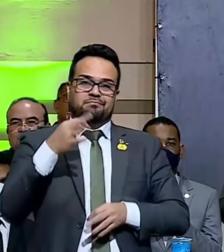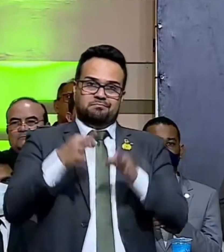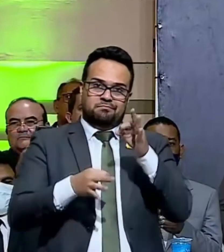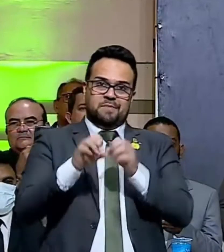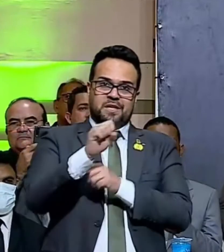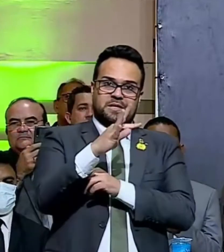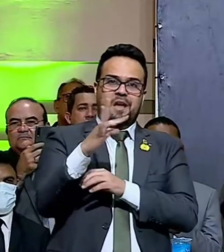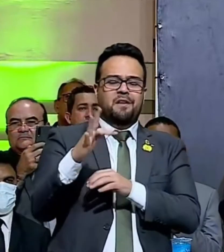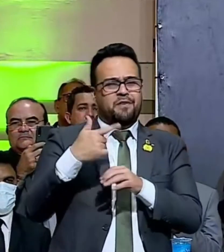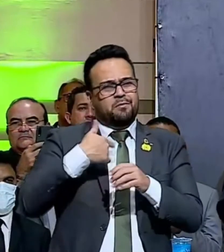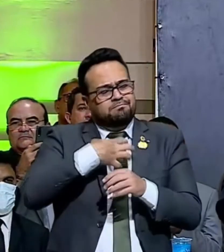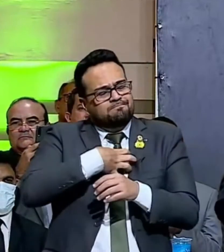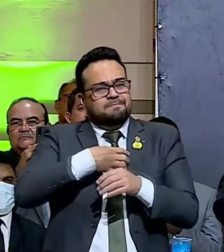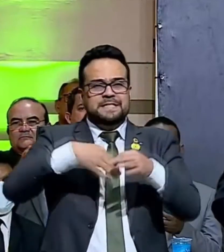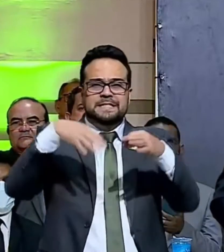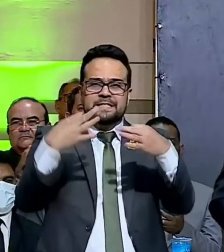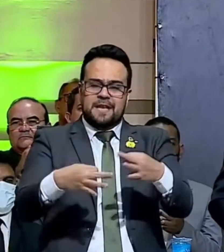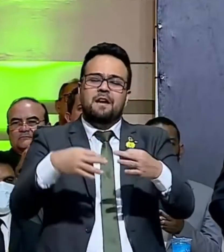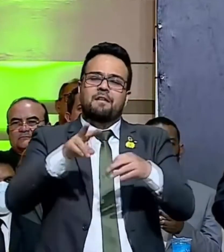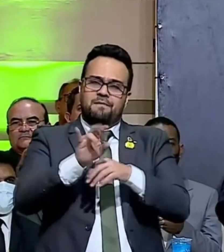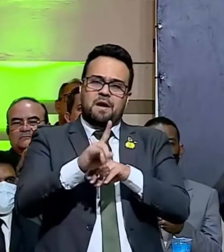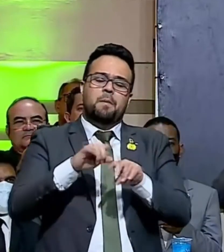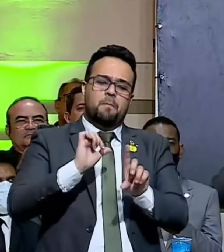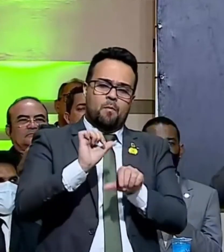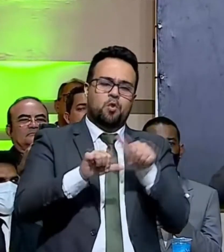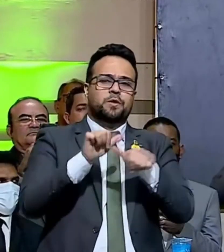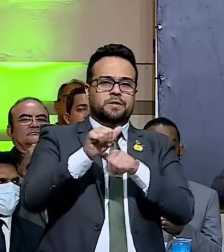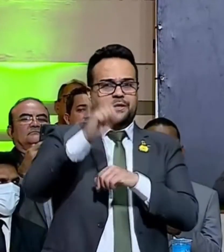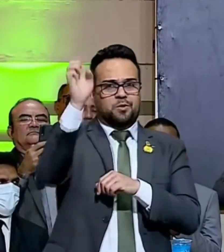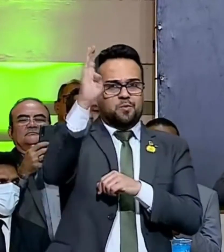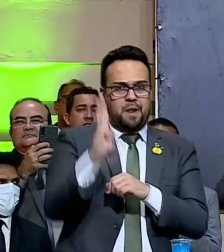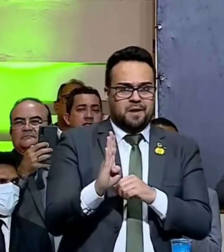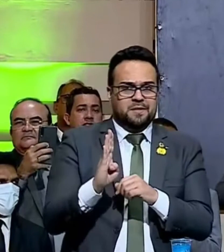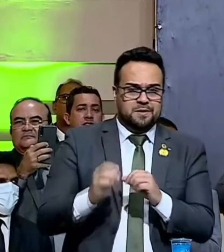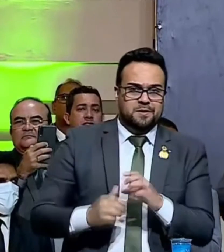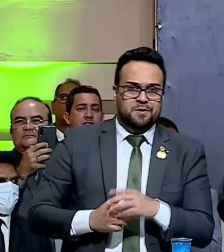certeza, nós vamos mudando o Brasil.